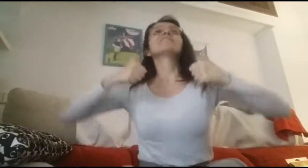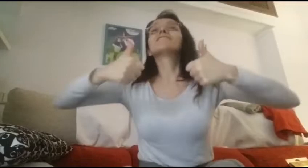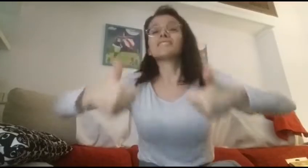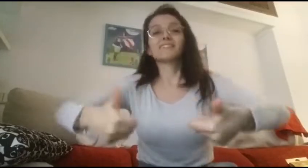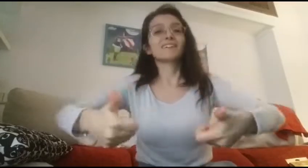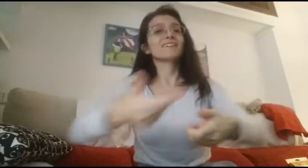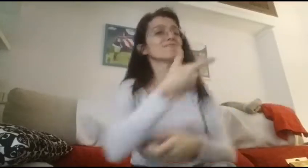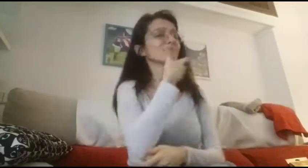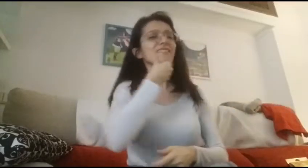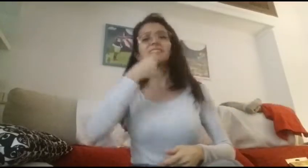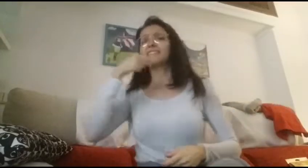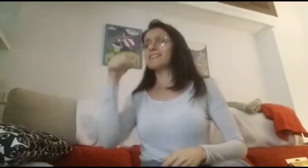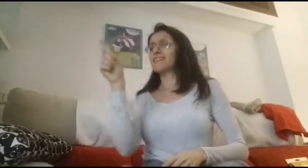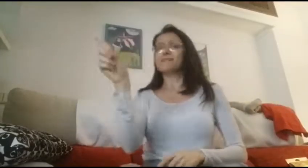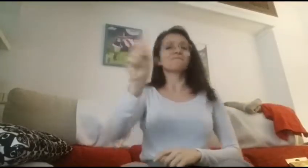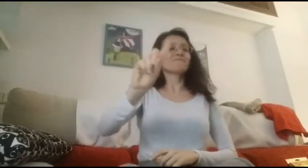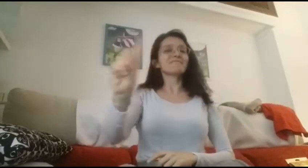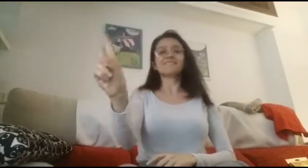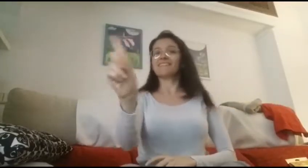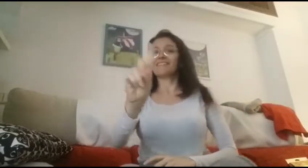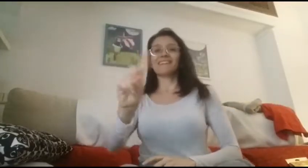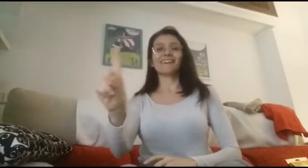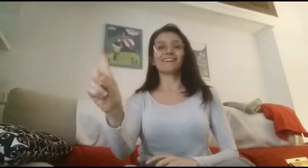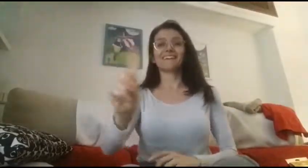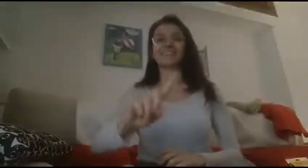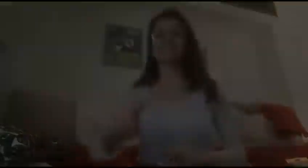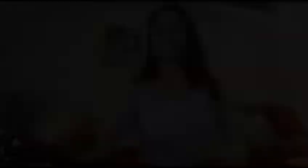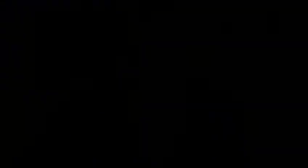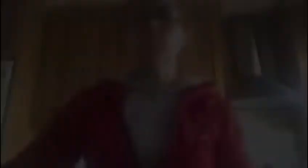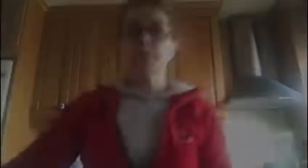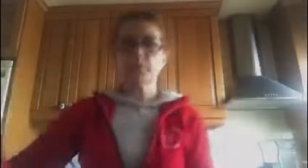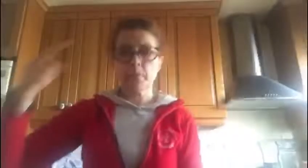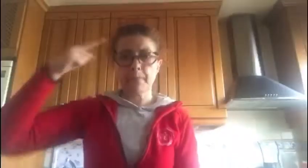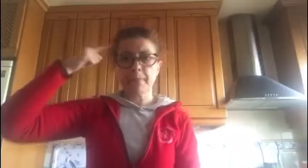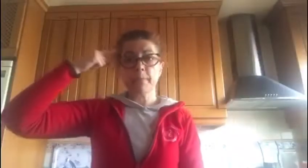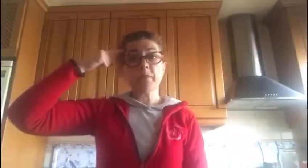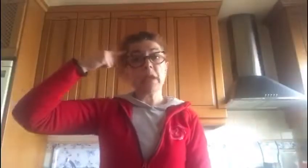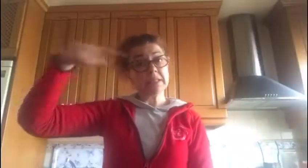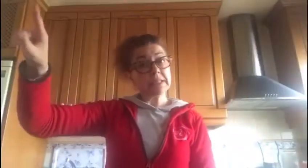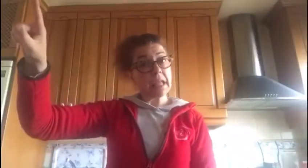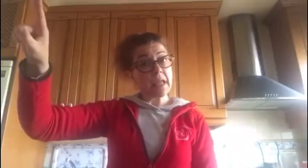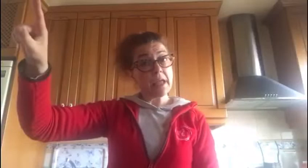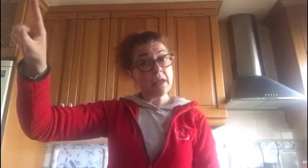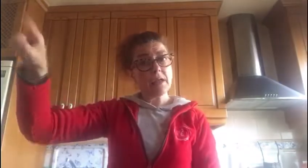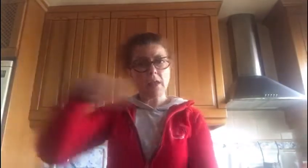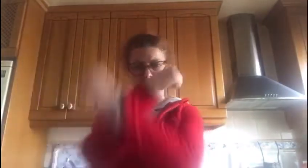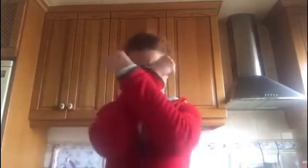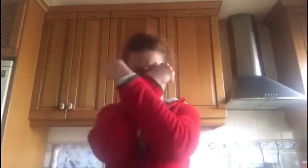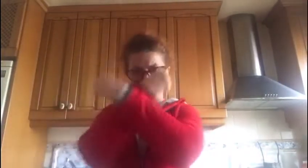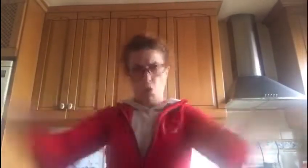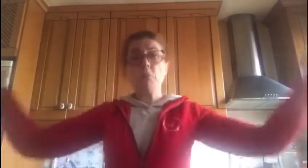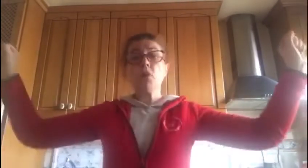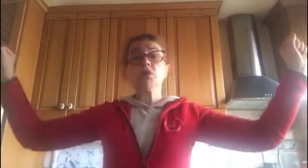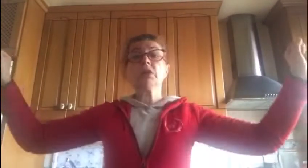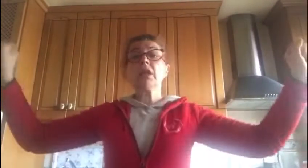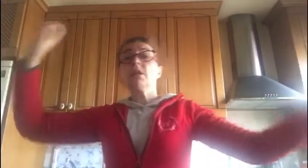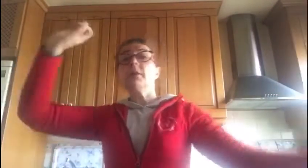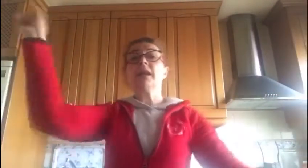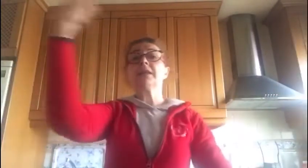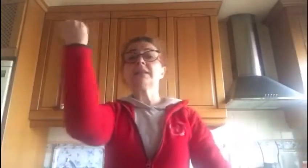fácil empezar Sé que lo imposible